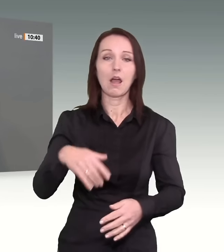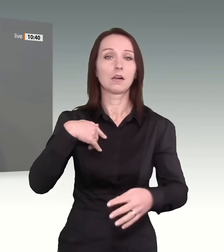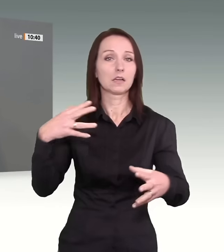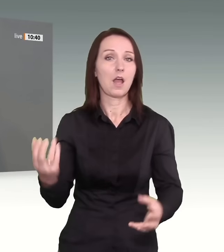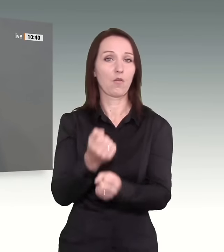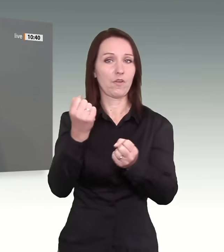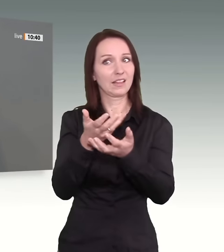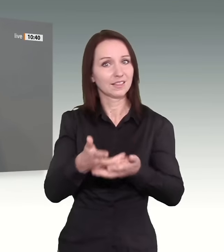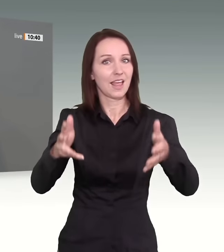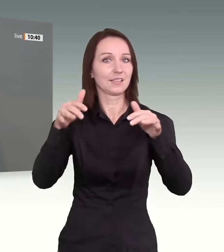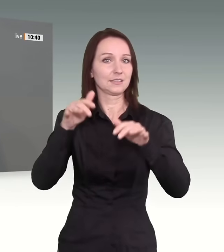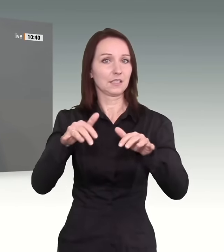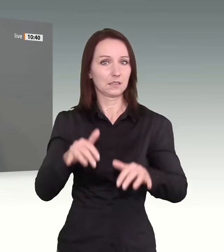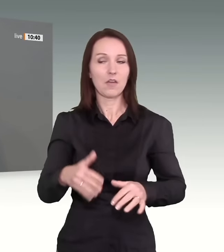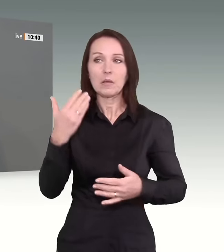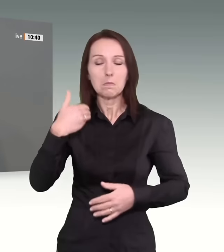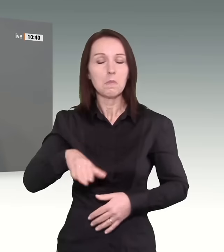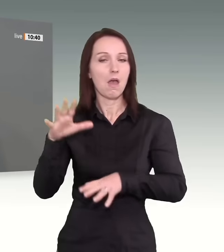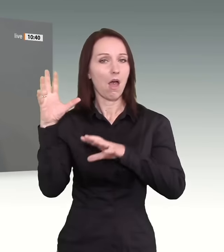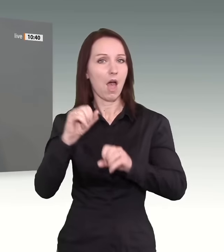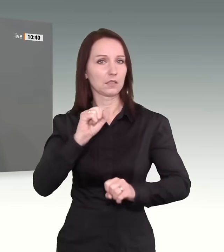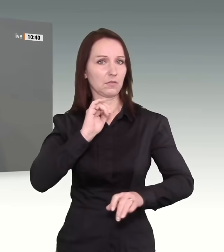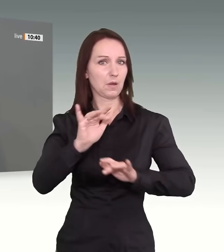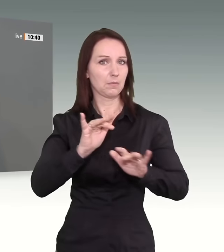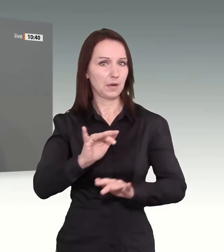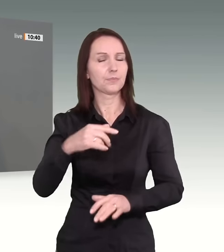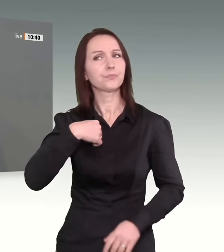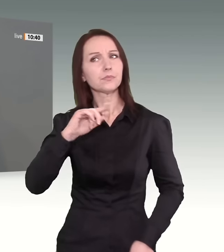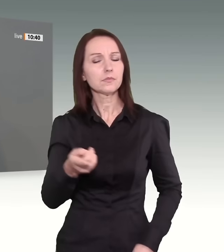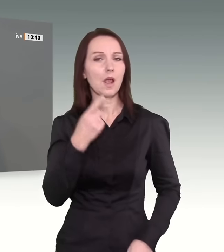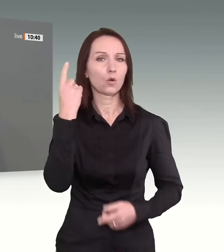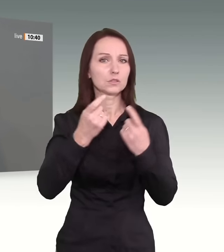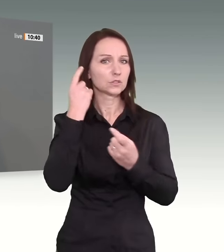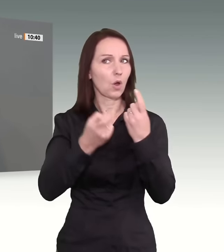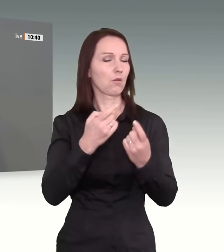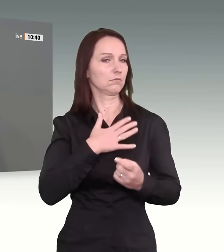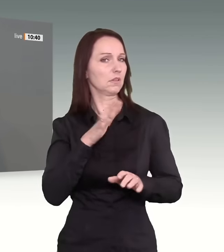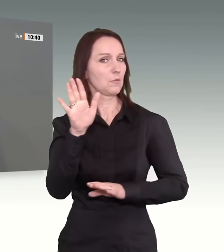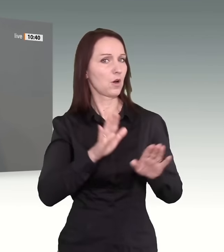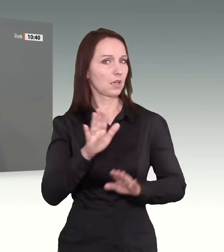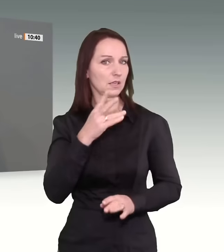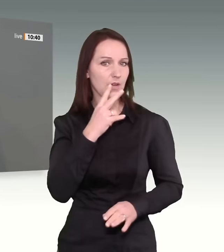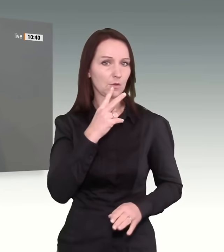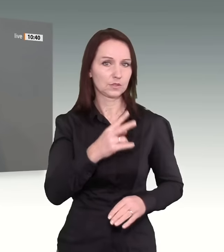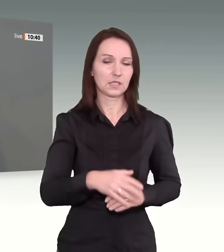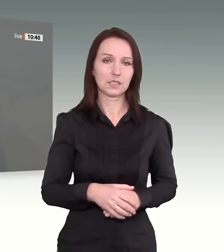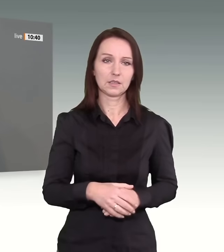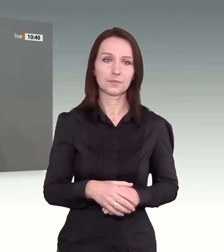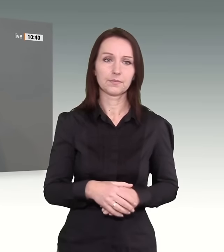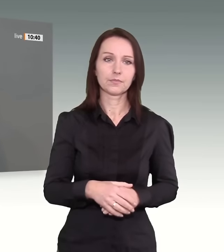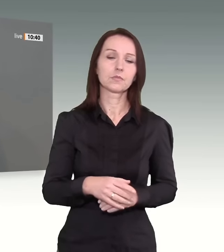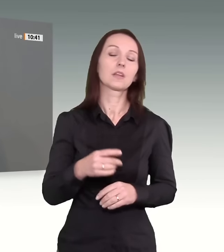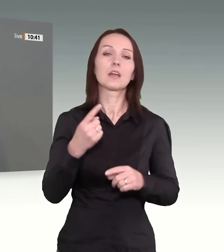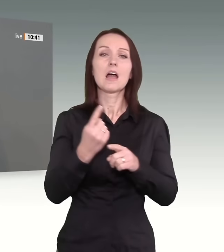letztlich um unsere Demokratie. Man ist Schluss damit, immer neue